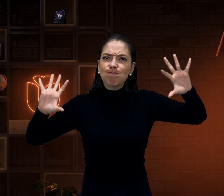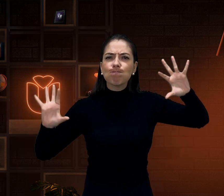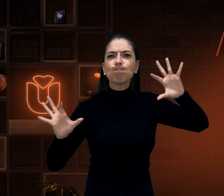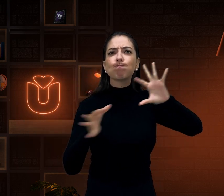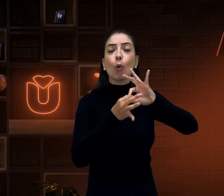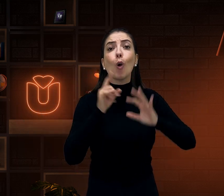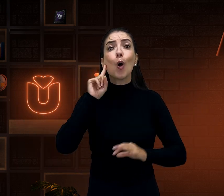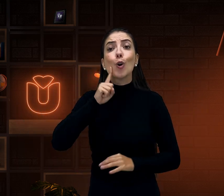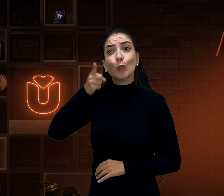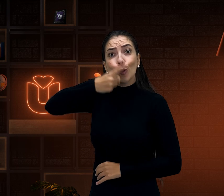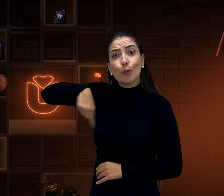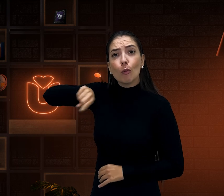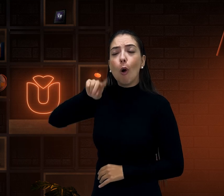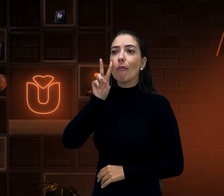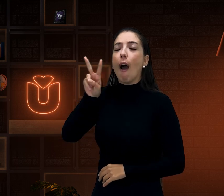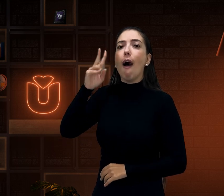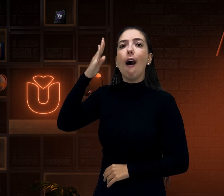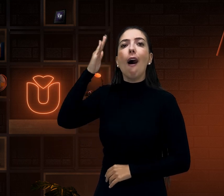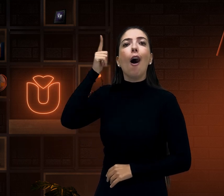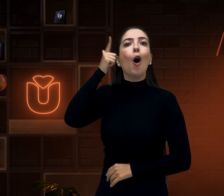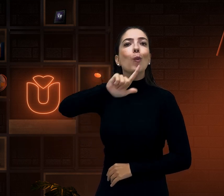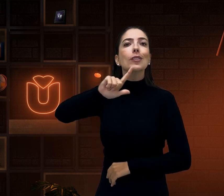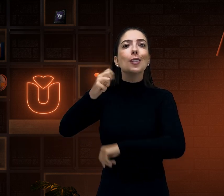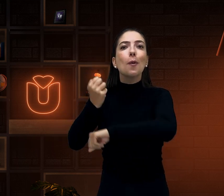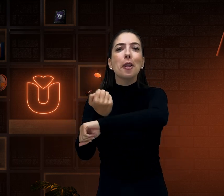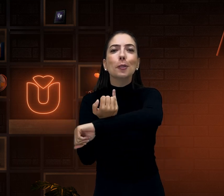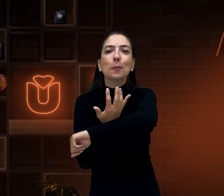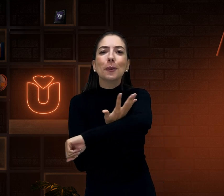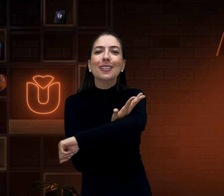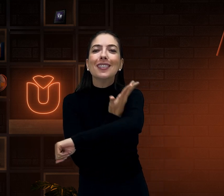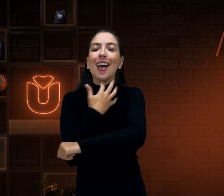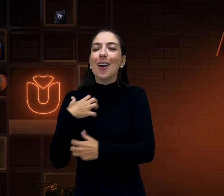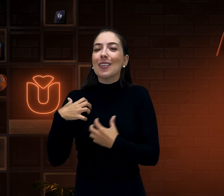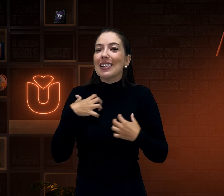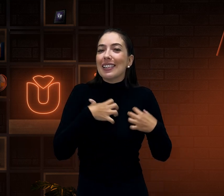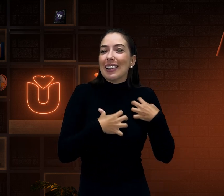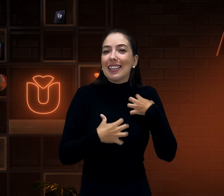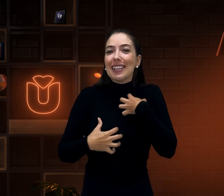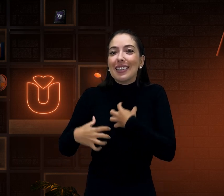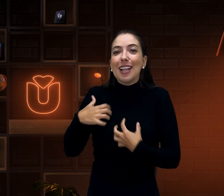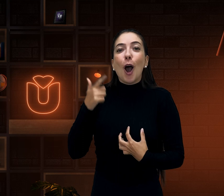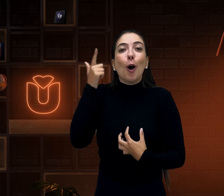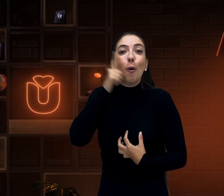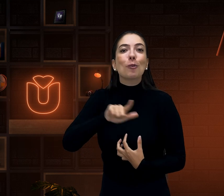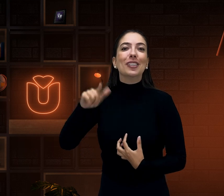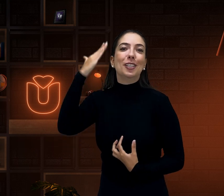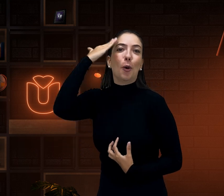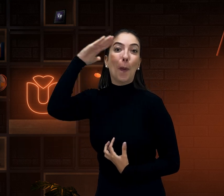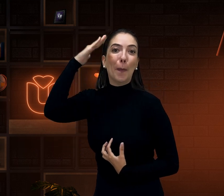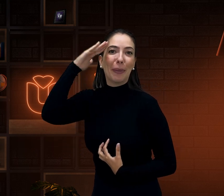e aí os surdos olham essa interpretação e conseguem se emocionar, sentir a emoção na música